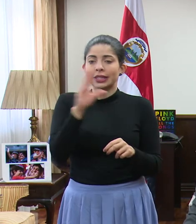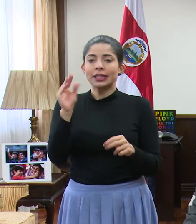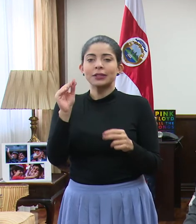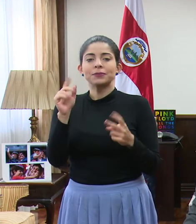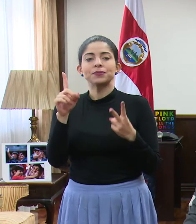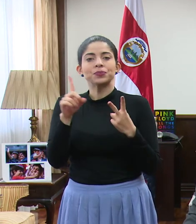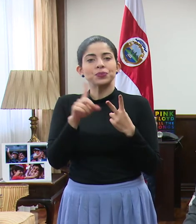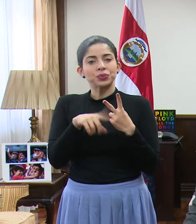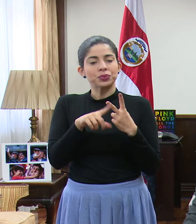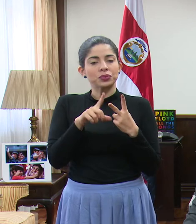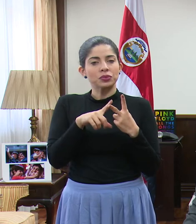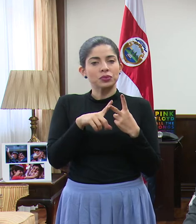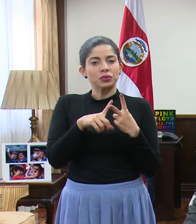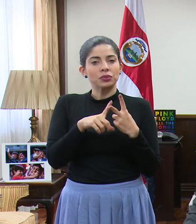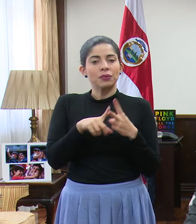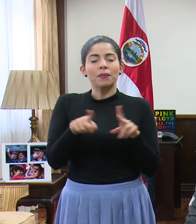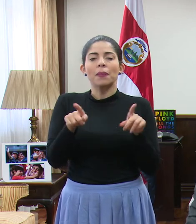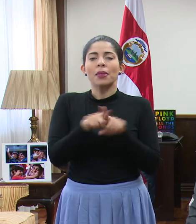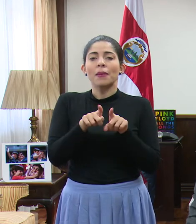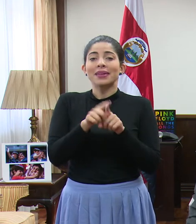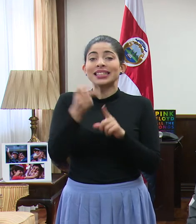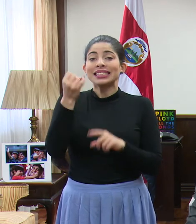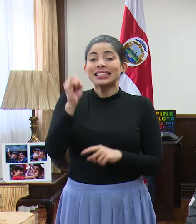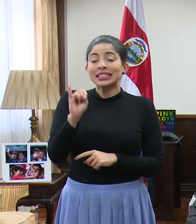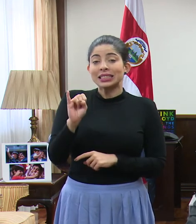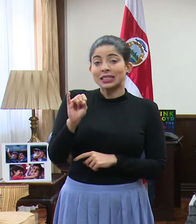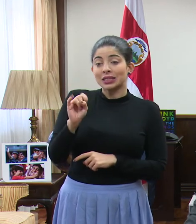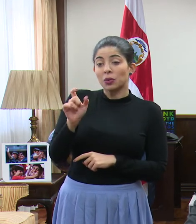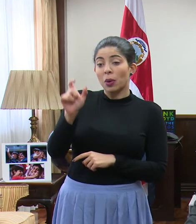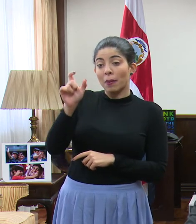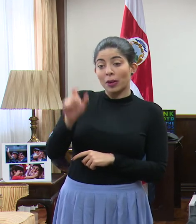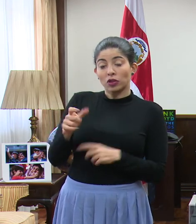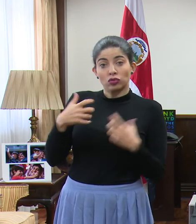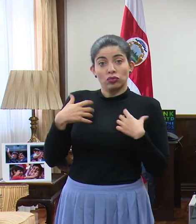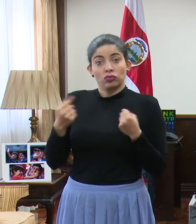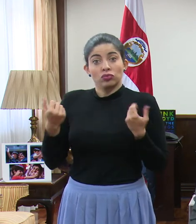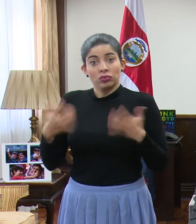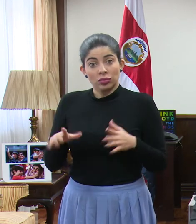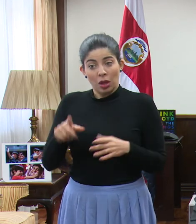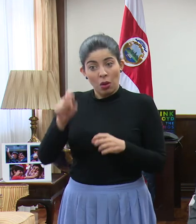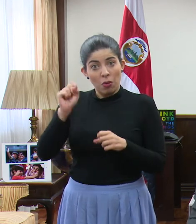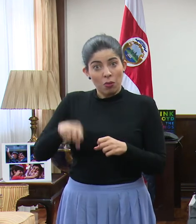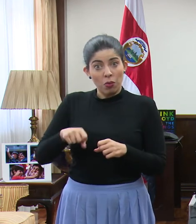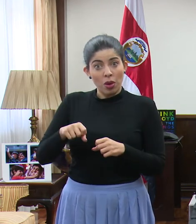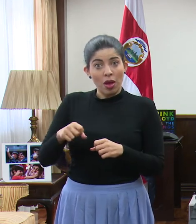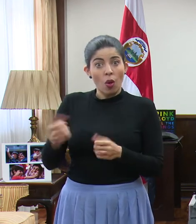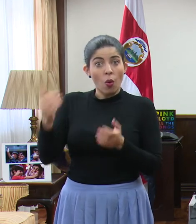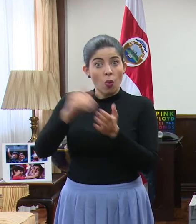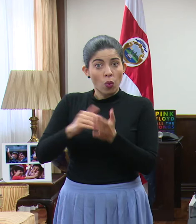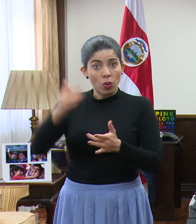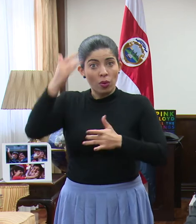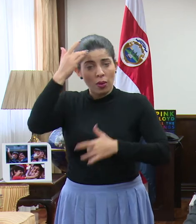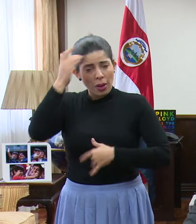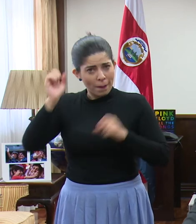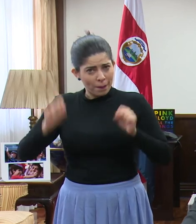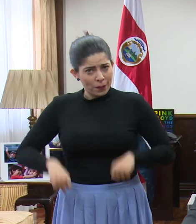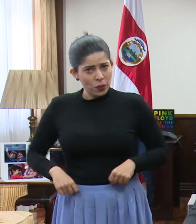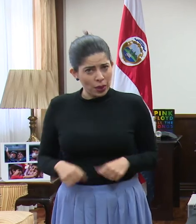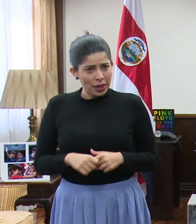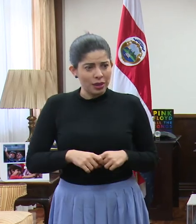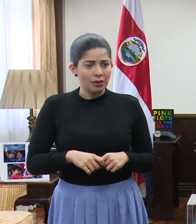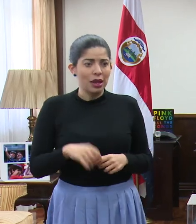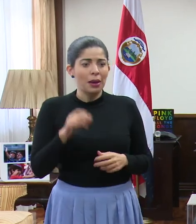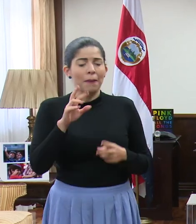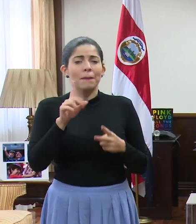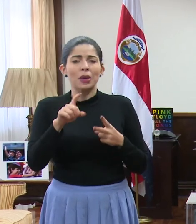también, si la persona que se dio de alta puede volverse a infectar. O puede volver a contraer el virus.